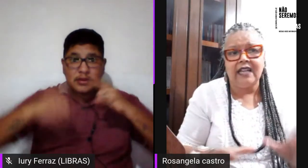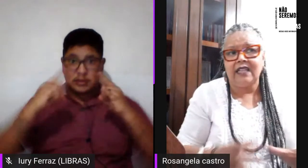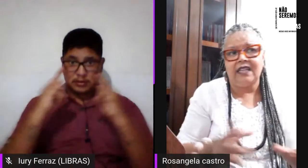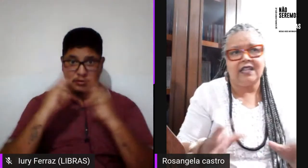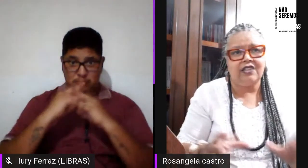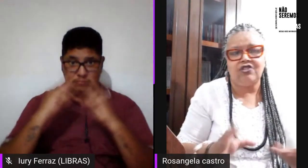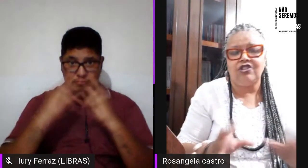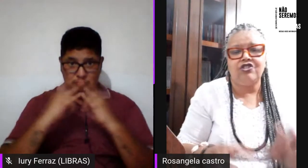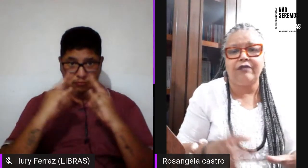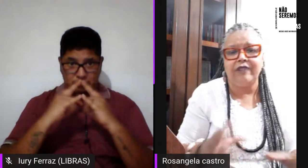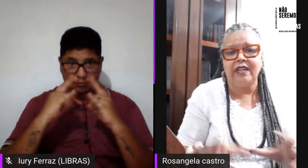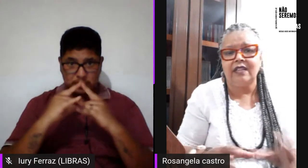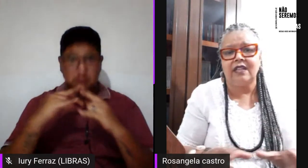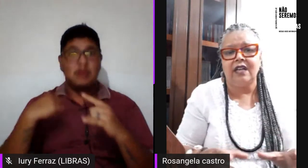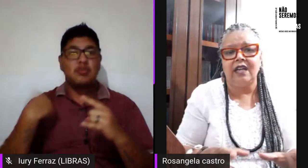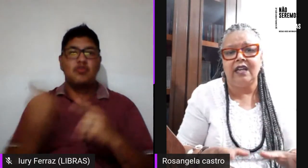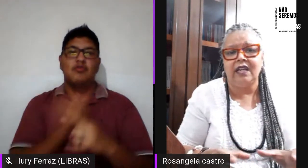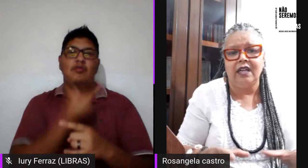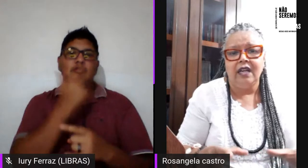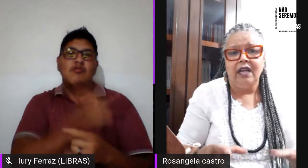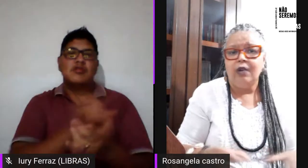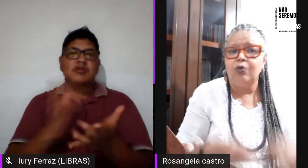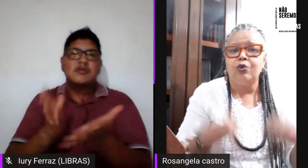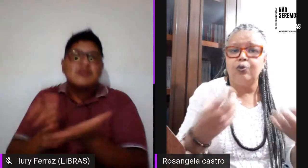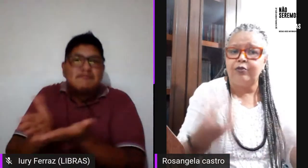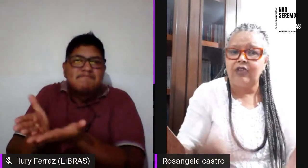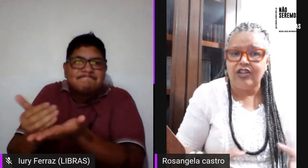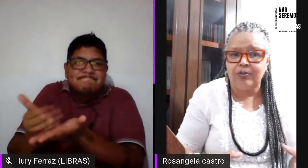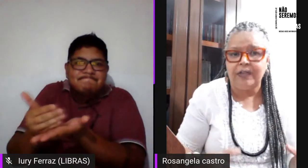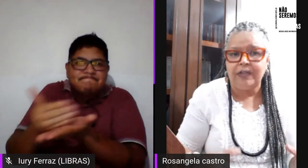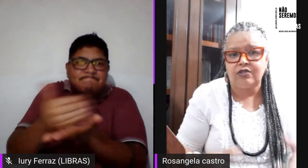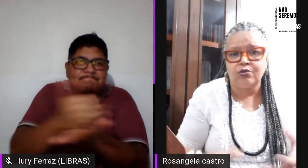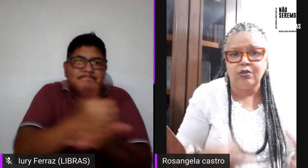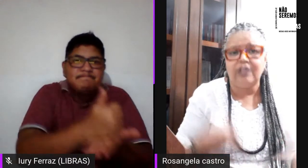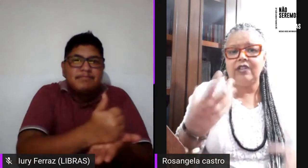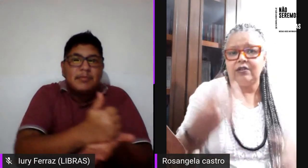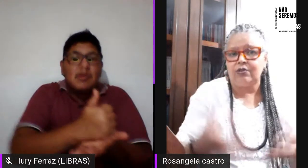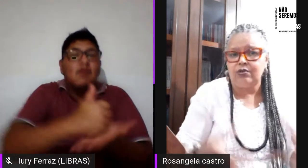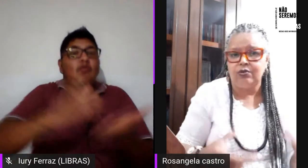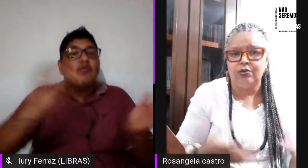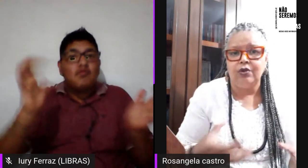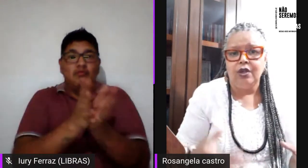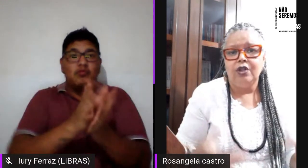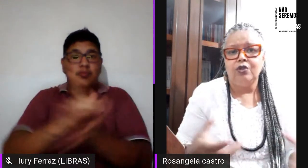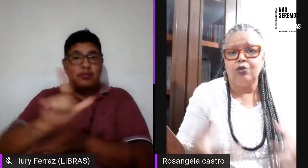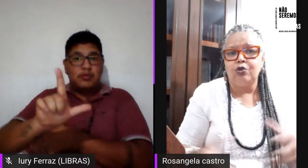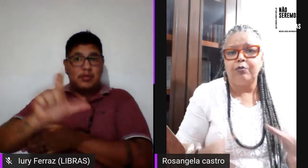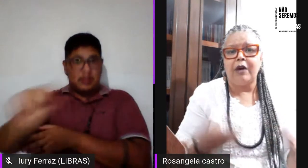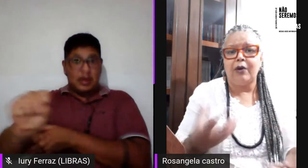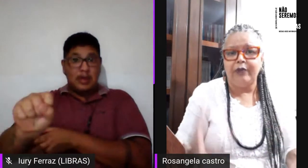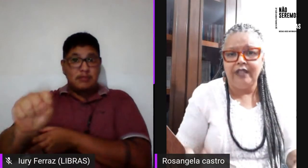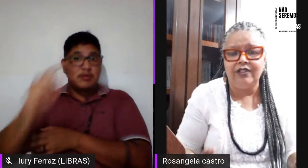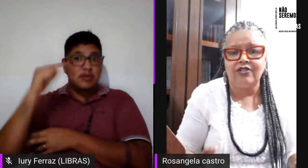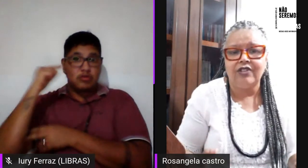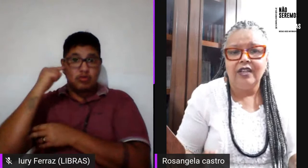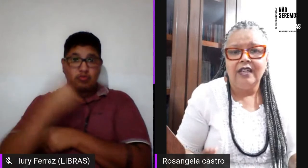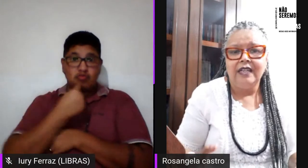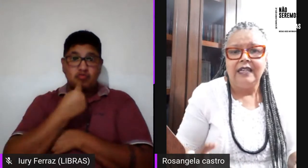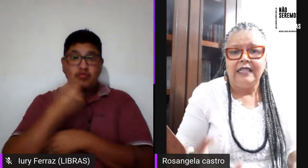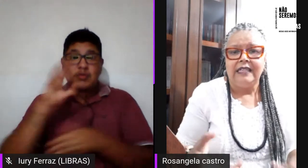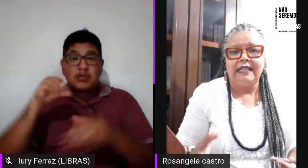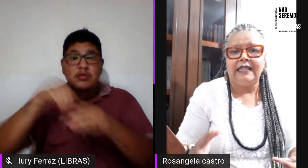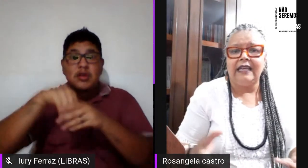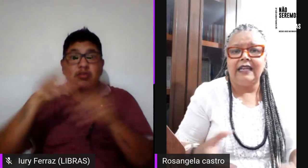juntar na década de 90 um grupo de lésbicas surdas dentro do grupo arco-íris,